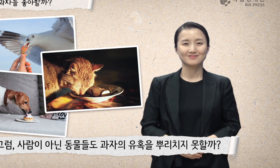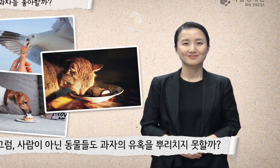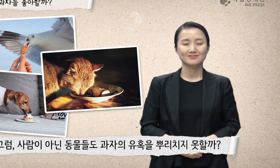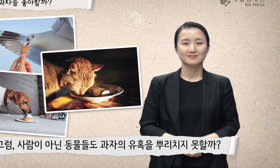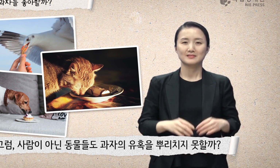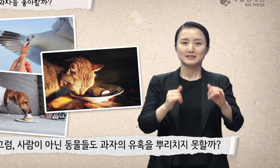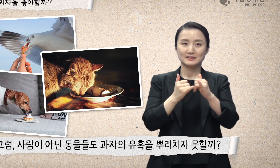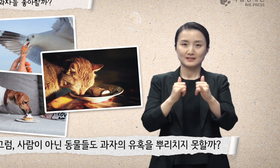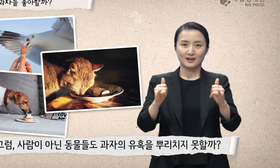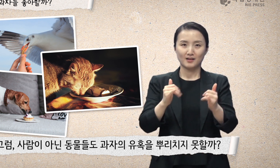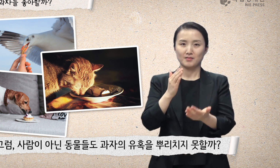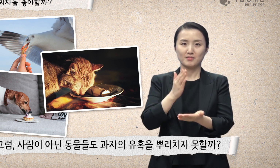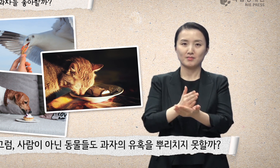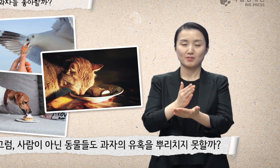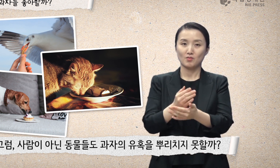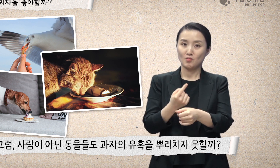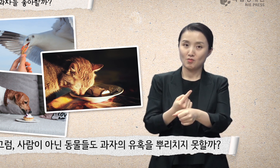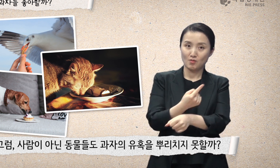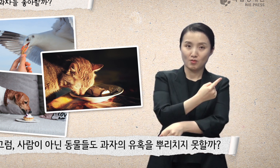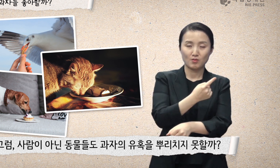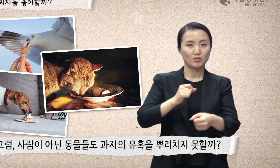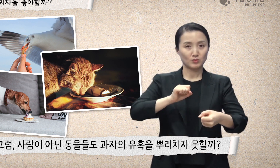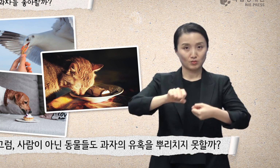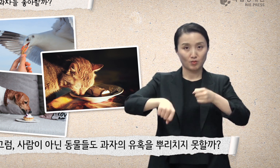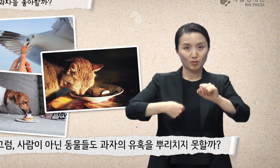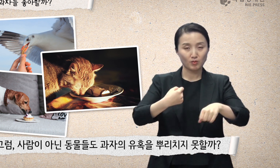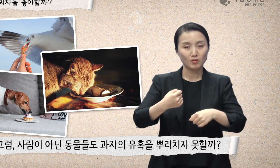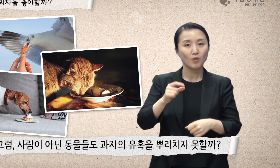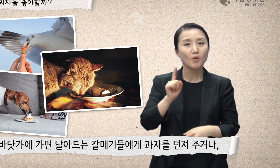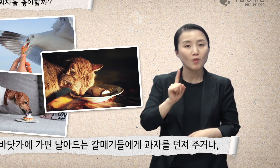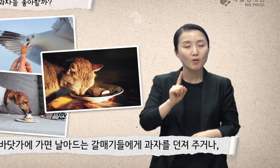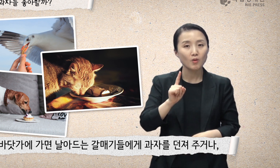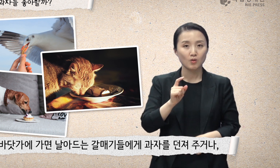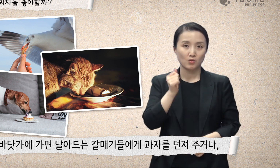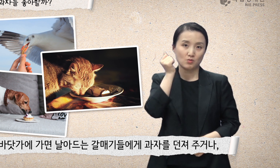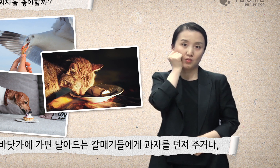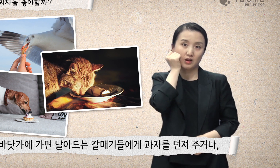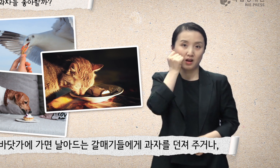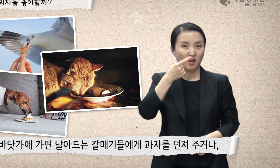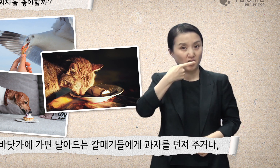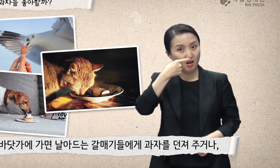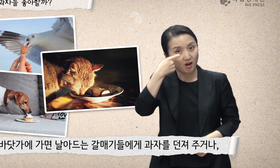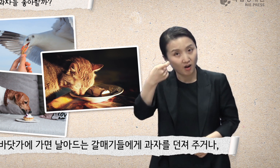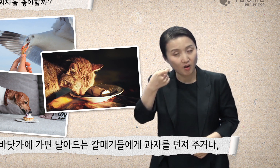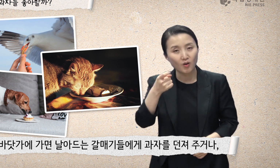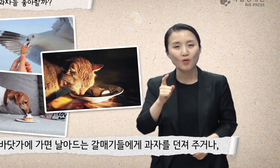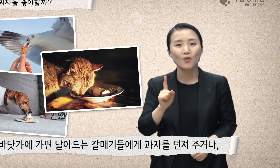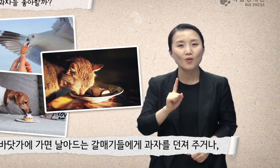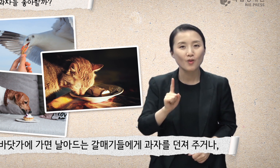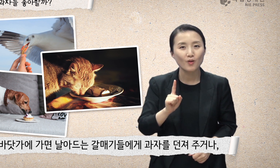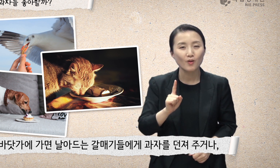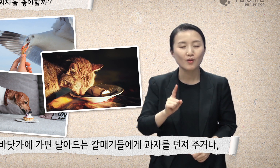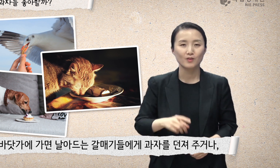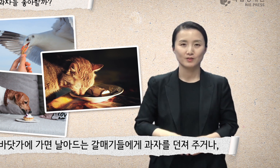과자의 유혹을 뿌리치지 못할까? 바닷가에 가면 날아드는 갈매기들에게